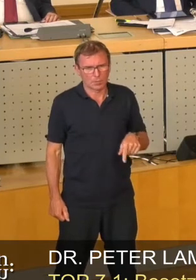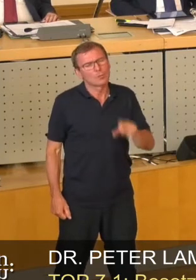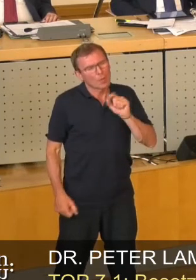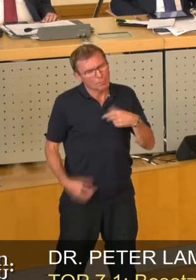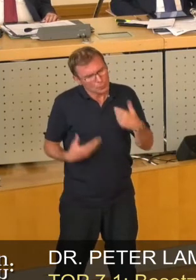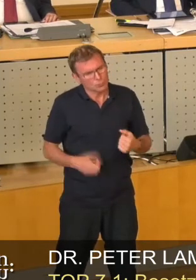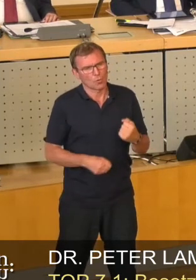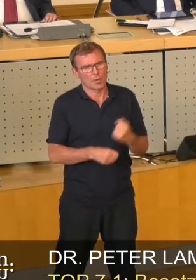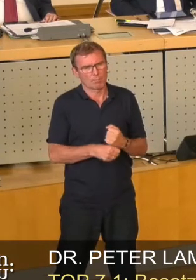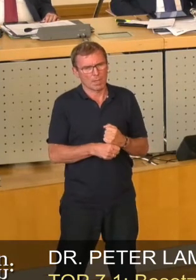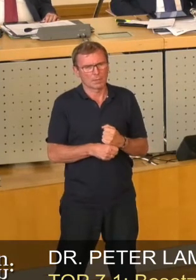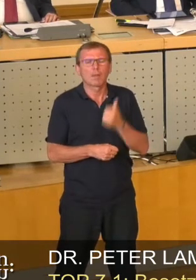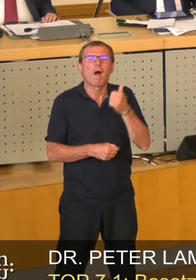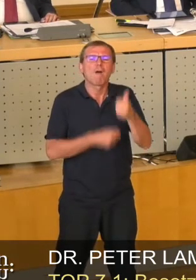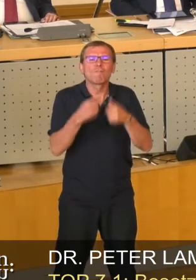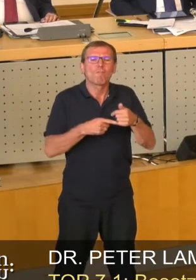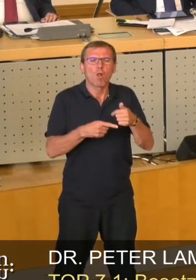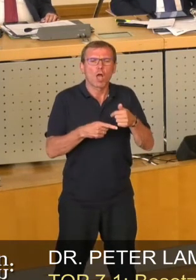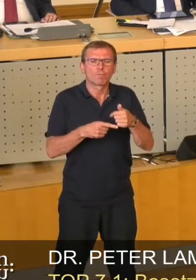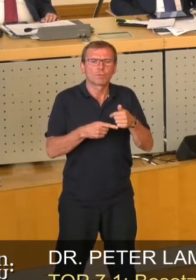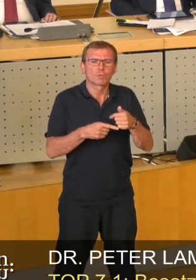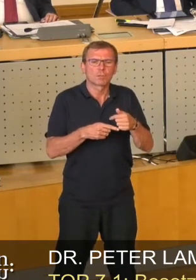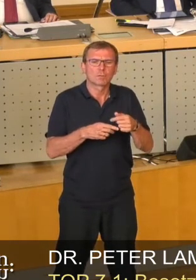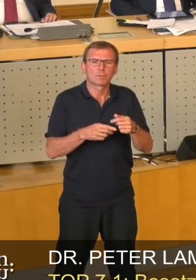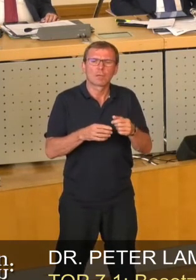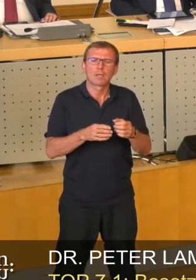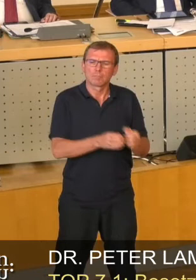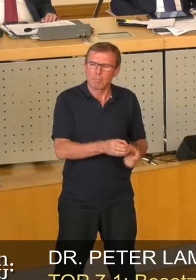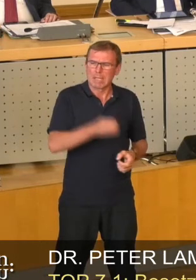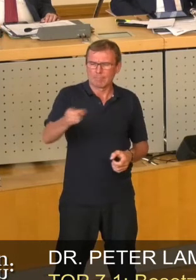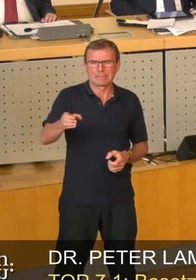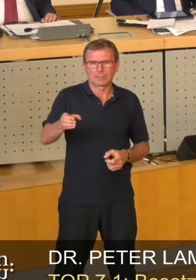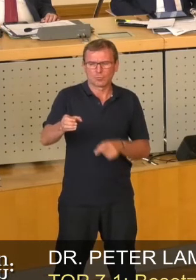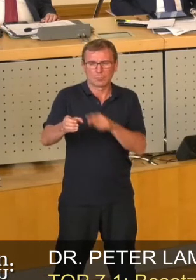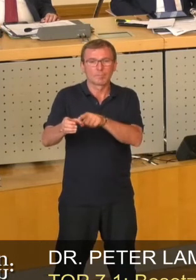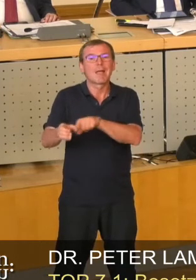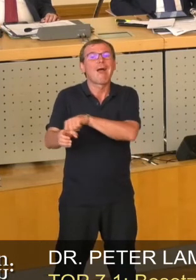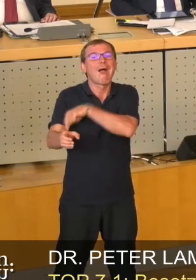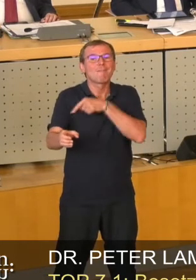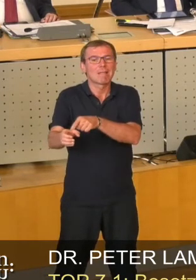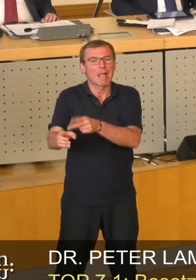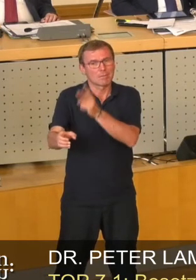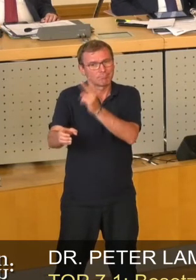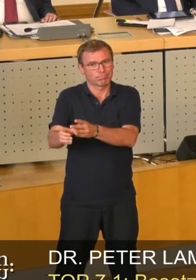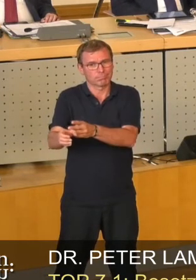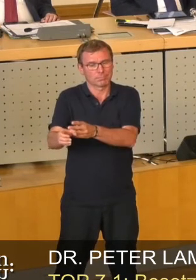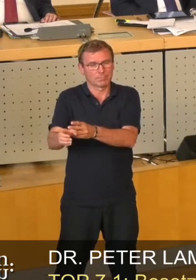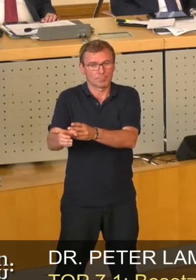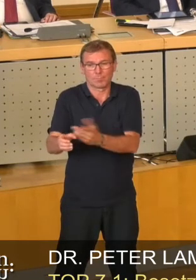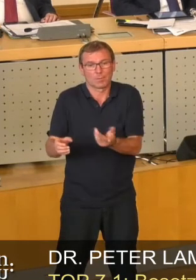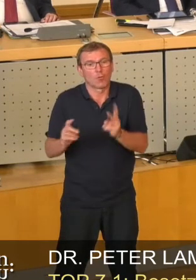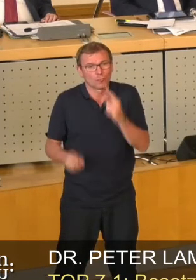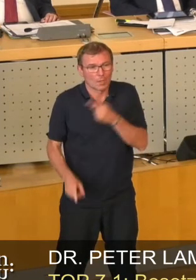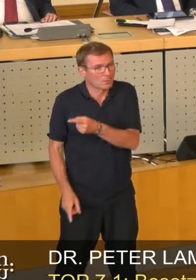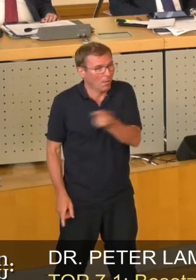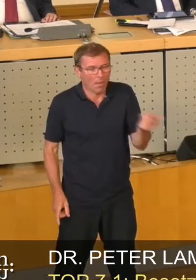eine kommissarische Besetzung zu gewährleisten und wie lange die zu gewährleisten ist, obliegt nicht der Willkür des